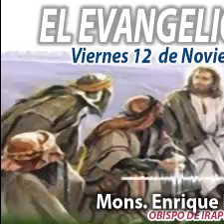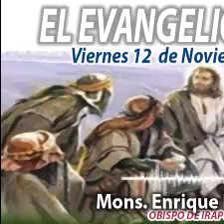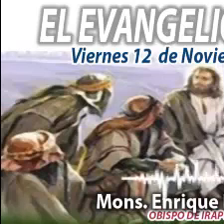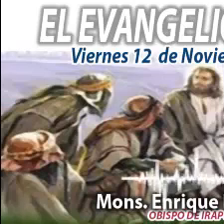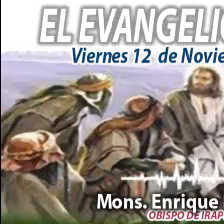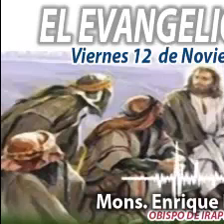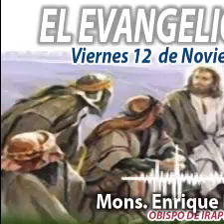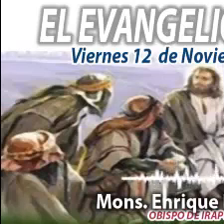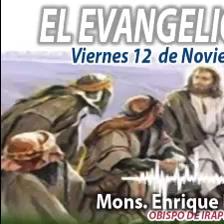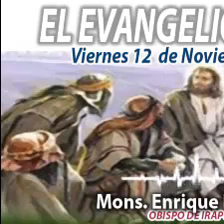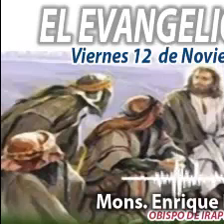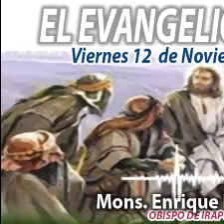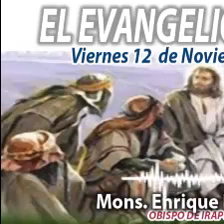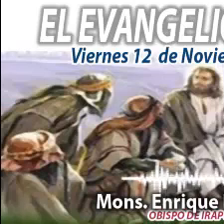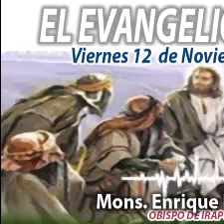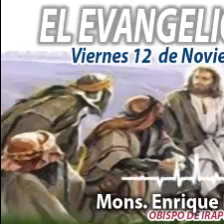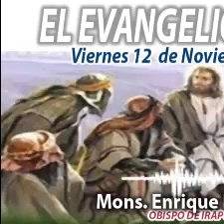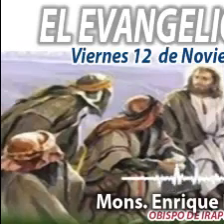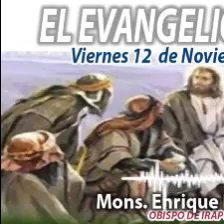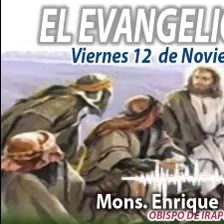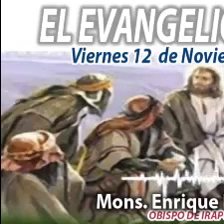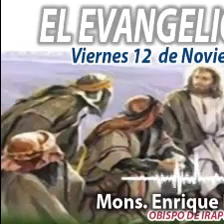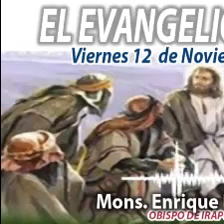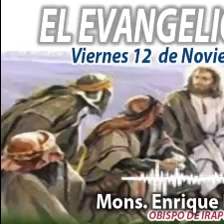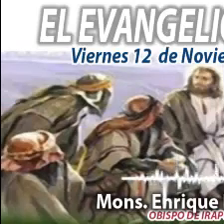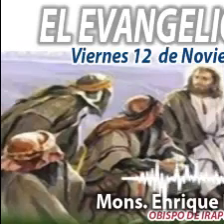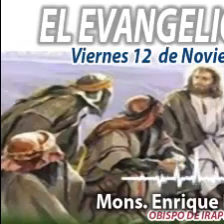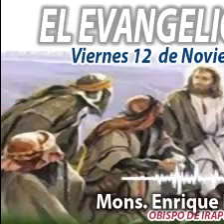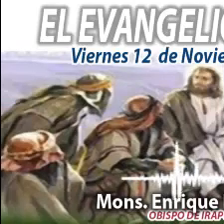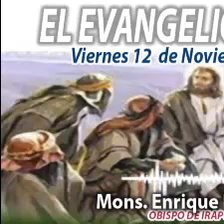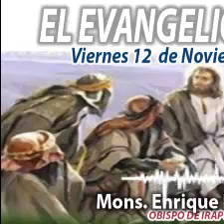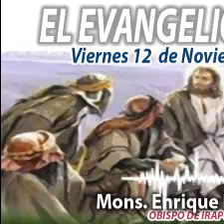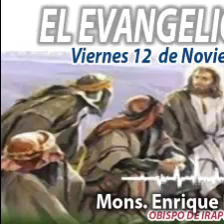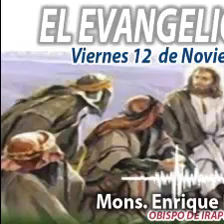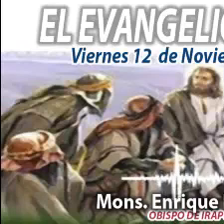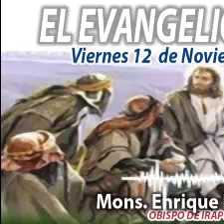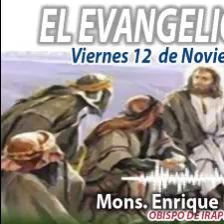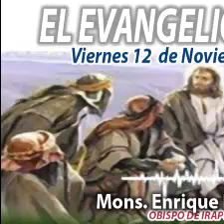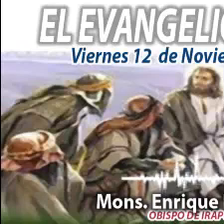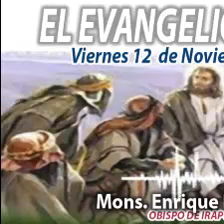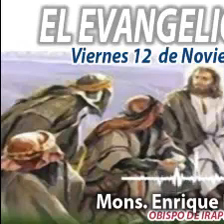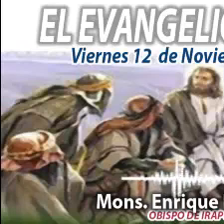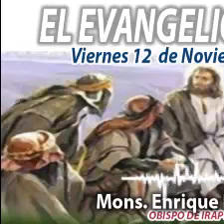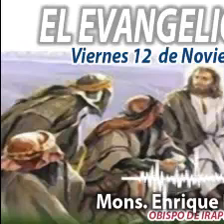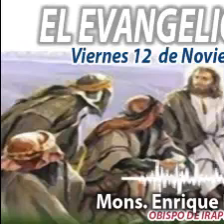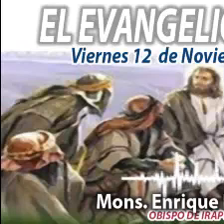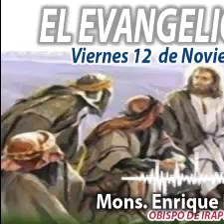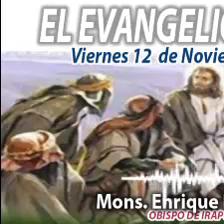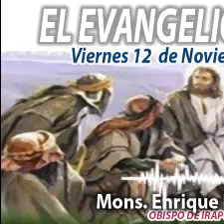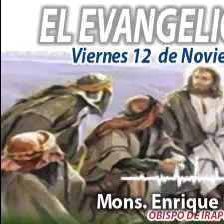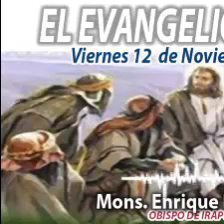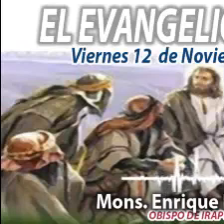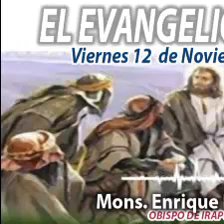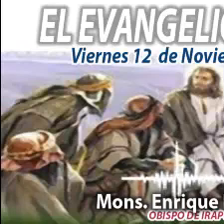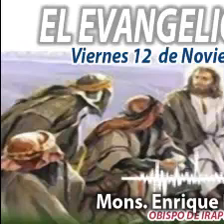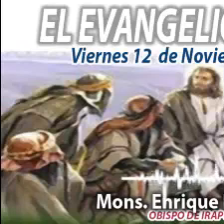Día a día, alimentándonos de la Palabra del Señor. En la voz de Monseñor Enrique